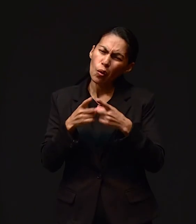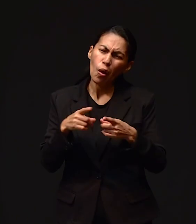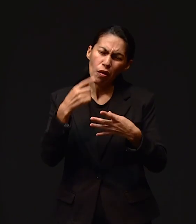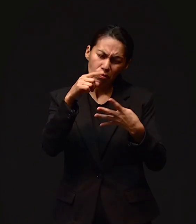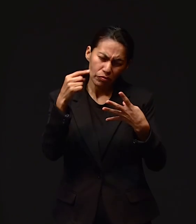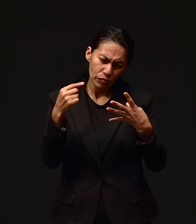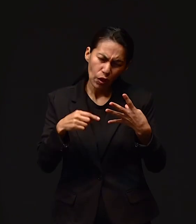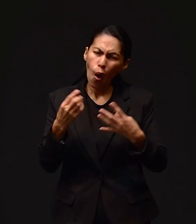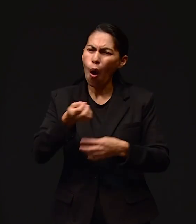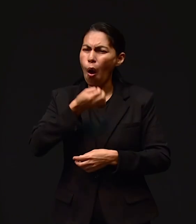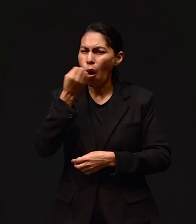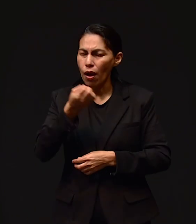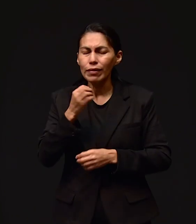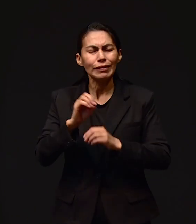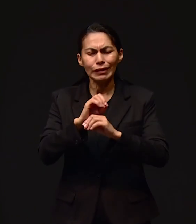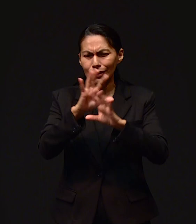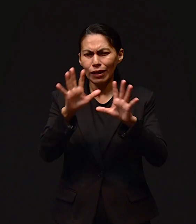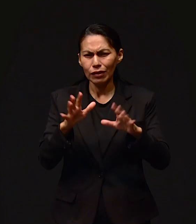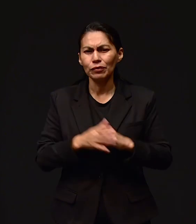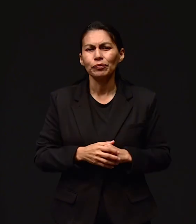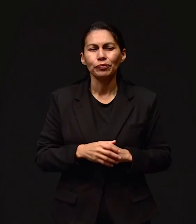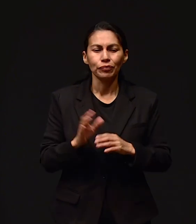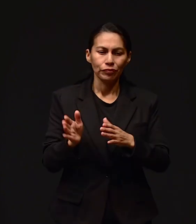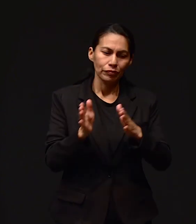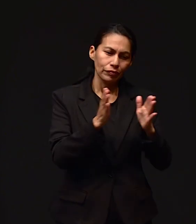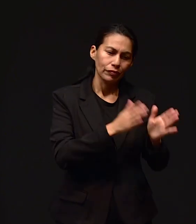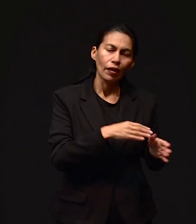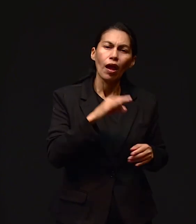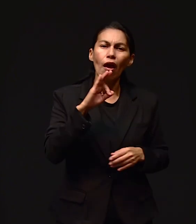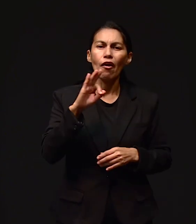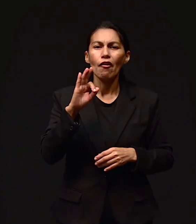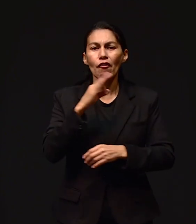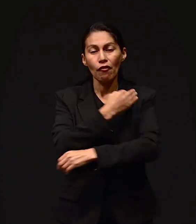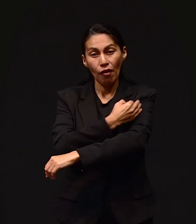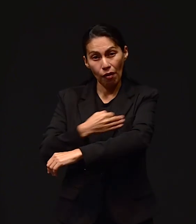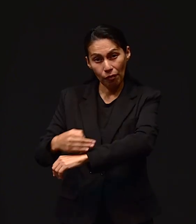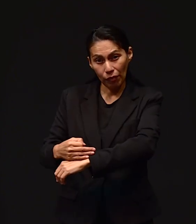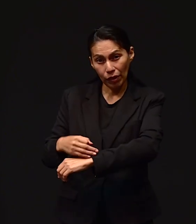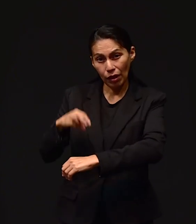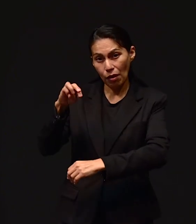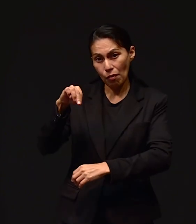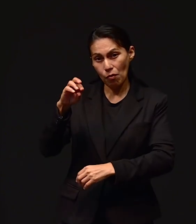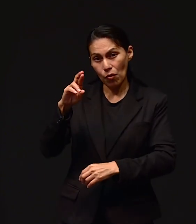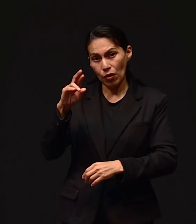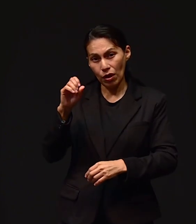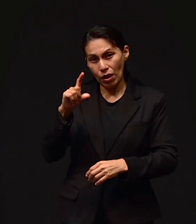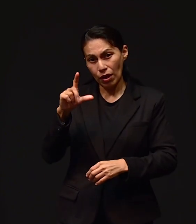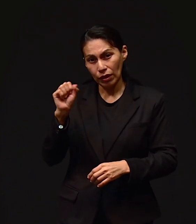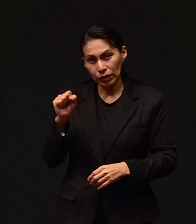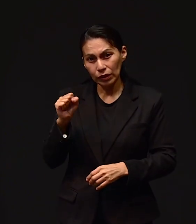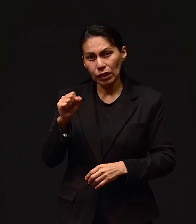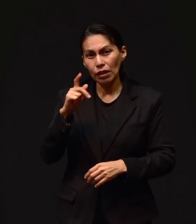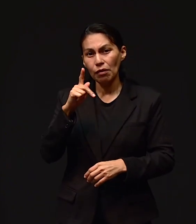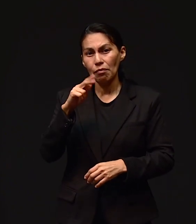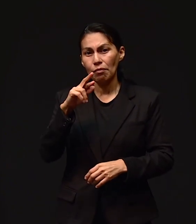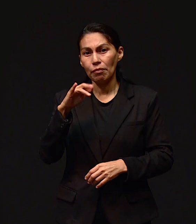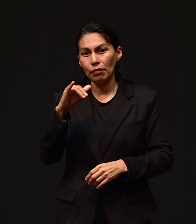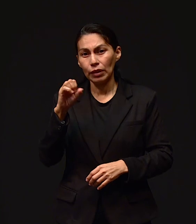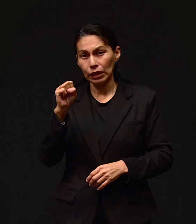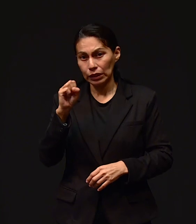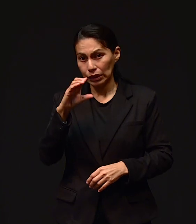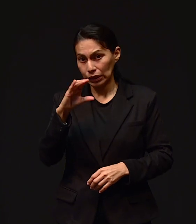tu familia Iris Familia Morales Patlán Y por Priscila Castañeda Hemos